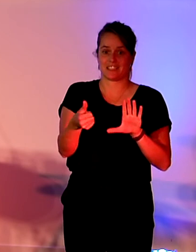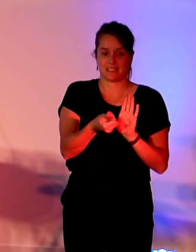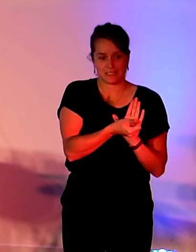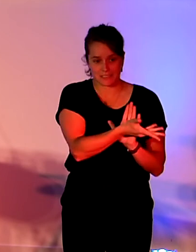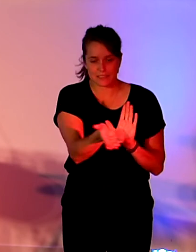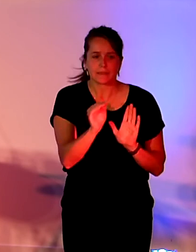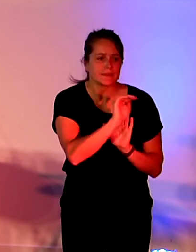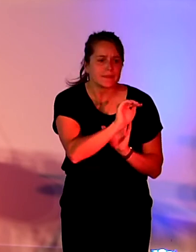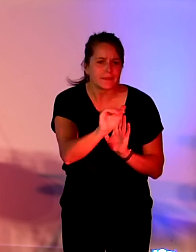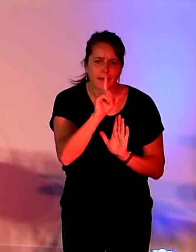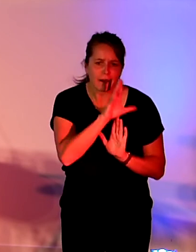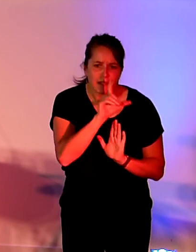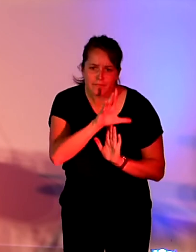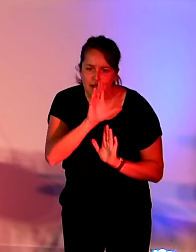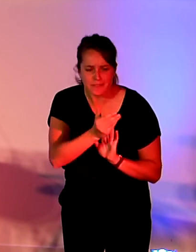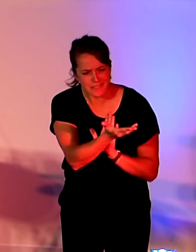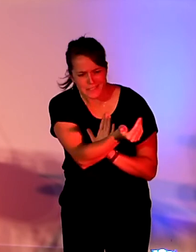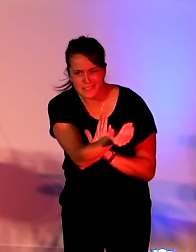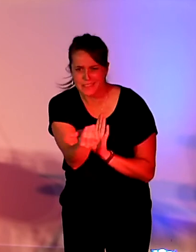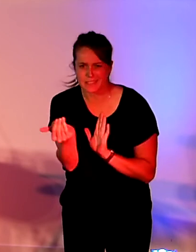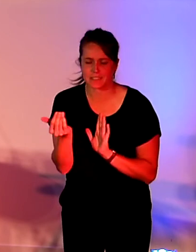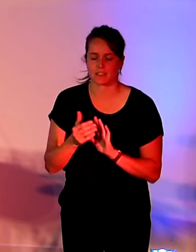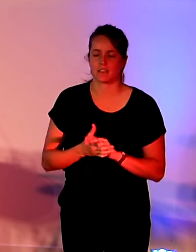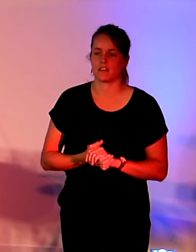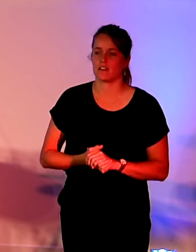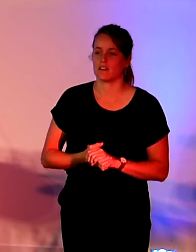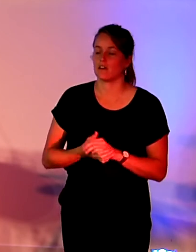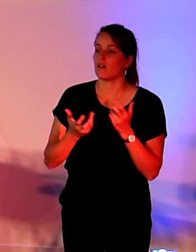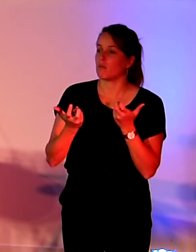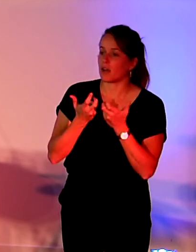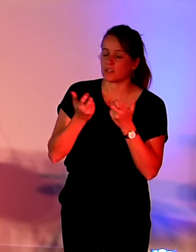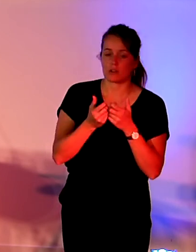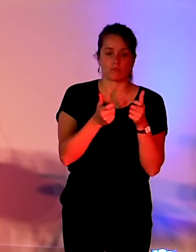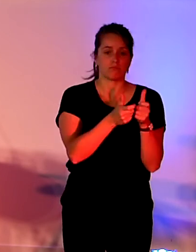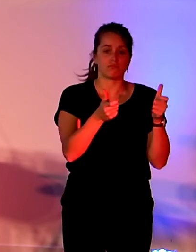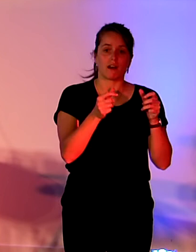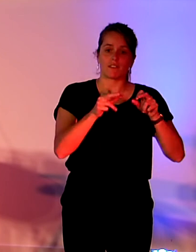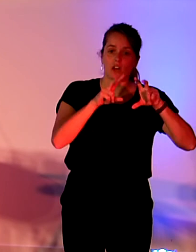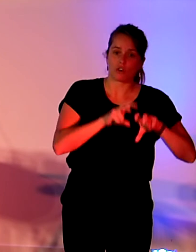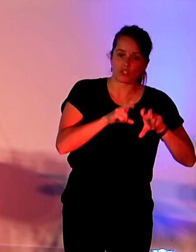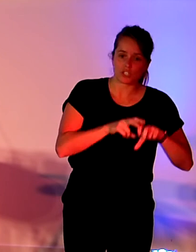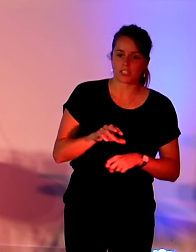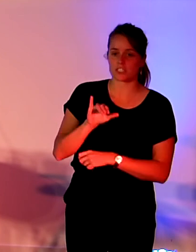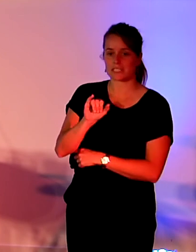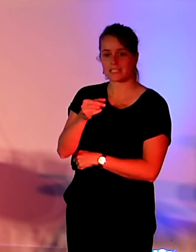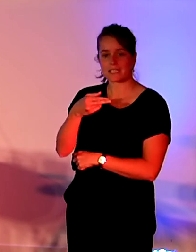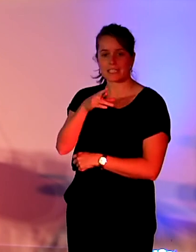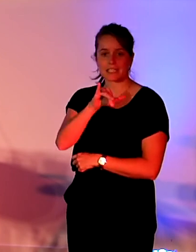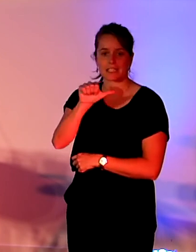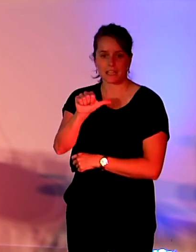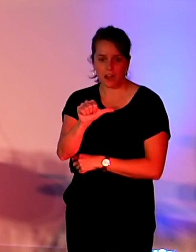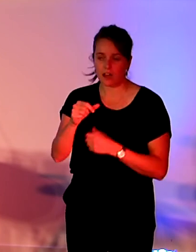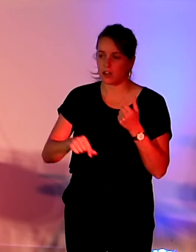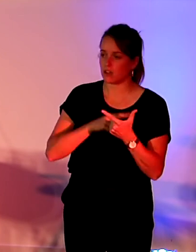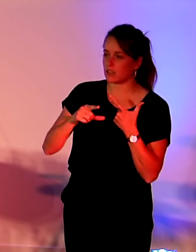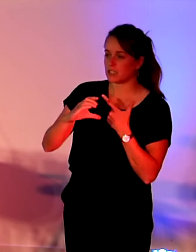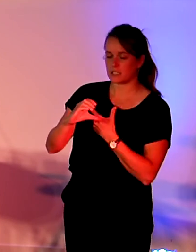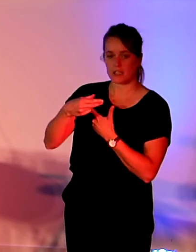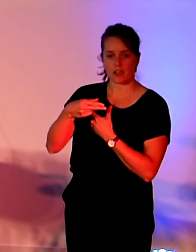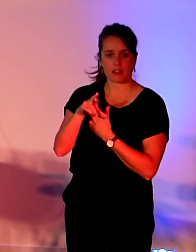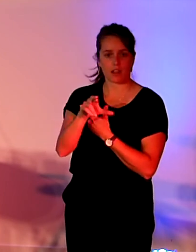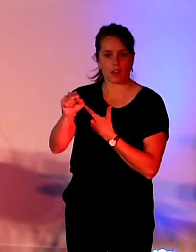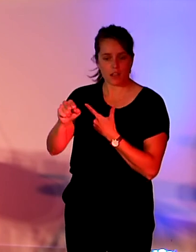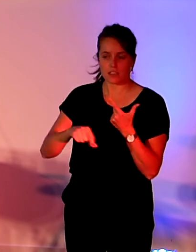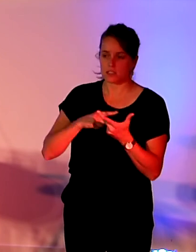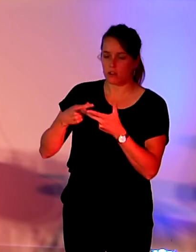concertés. Donc on peut citer les organismes de recherche tels que l'INRIA ou le CNRS, des fédérations